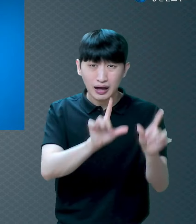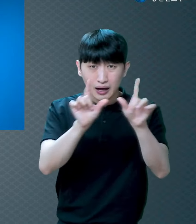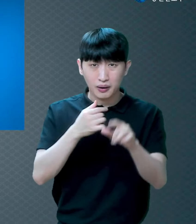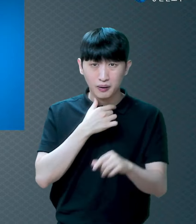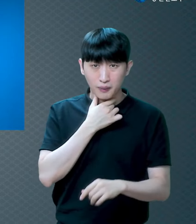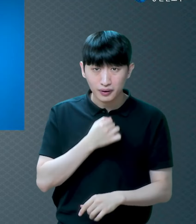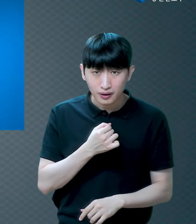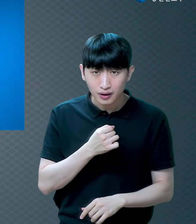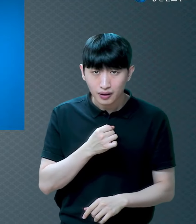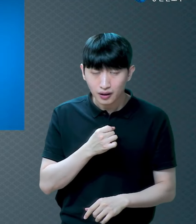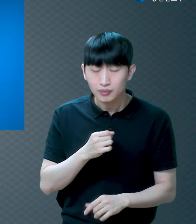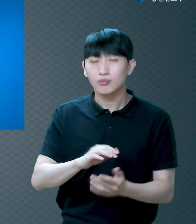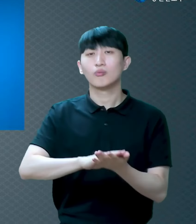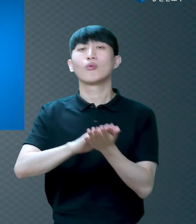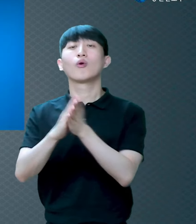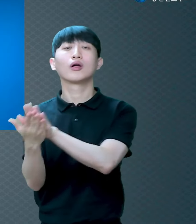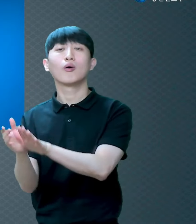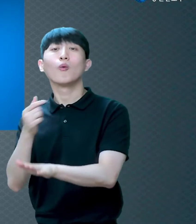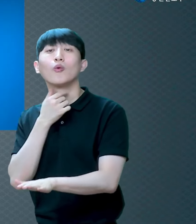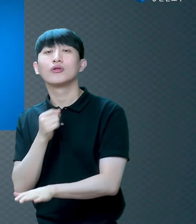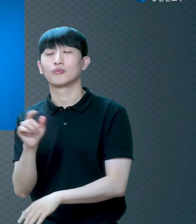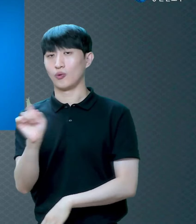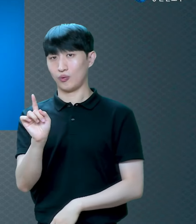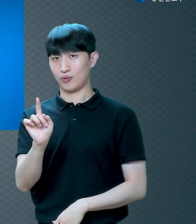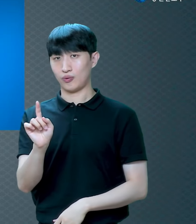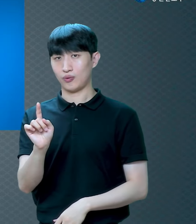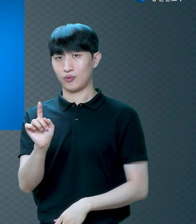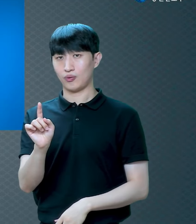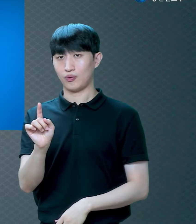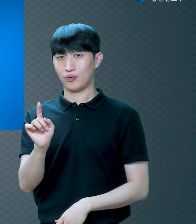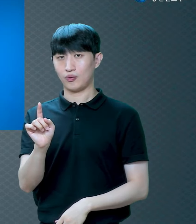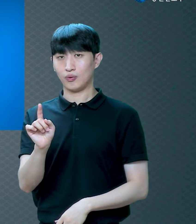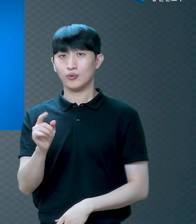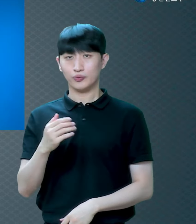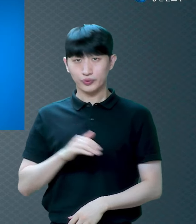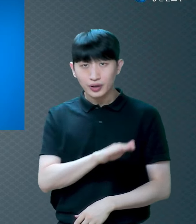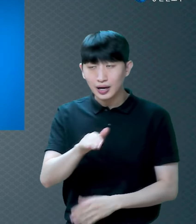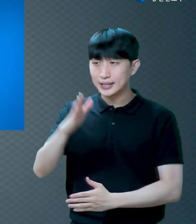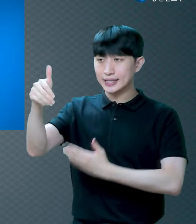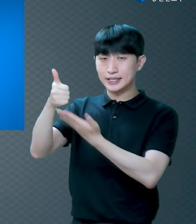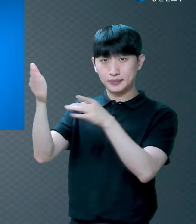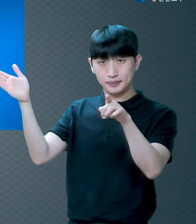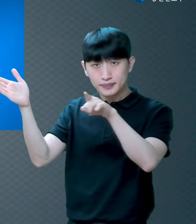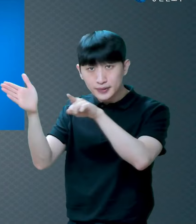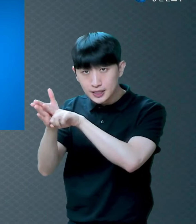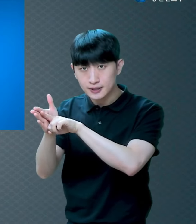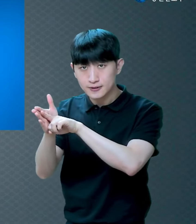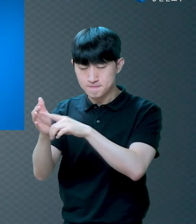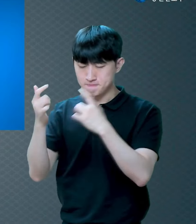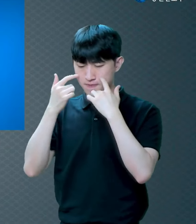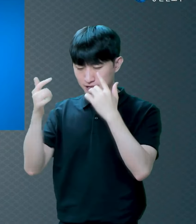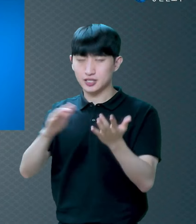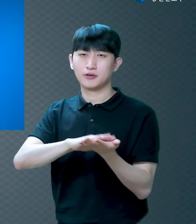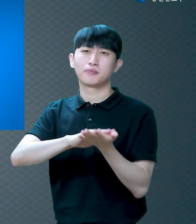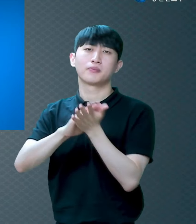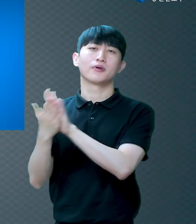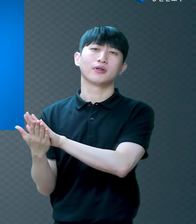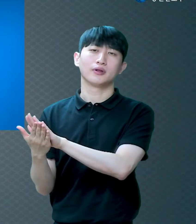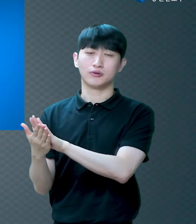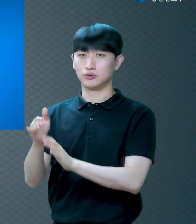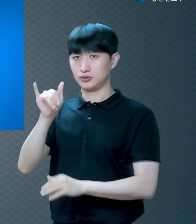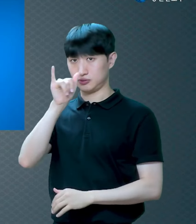능력과 기적이 우리에게 분명히 나타난다는 것을 아셔야 됩니다 분명히 있는 거예요